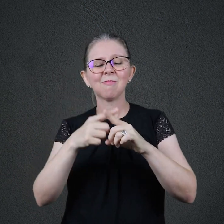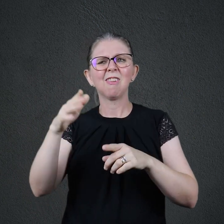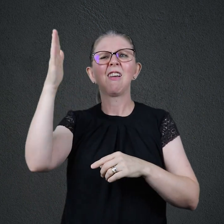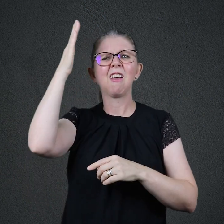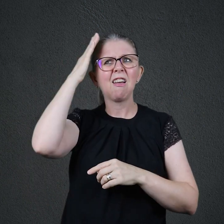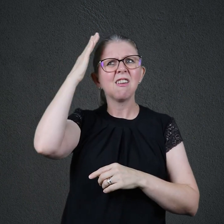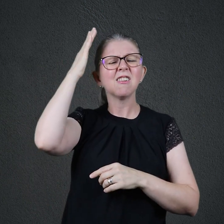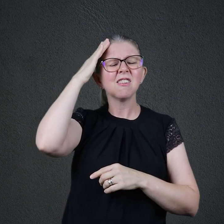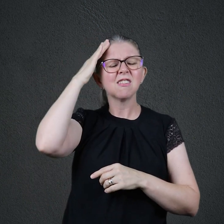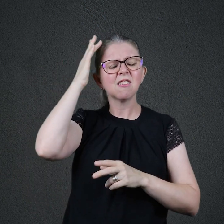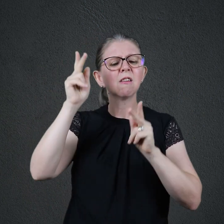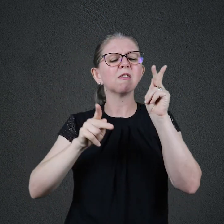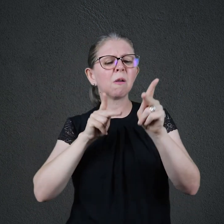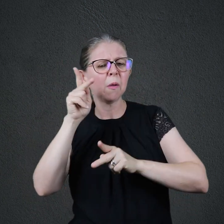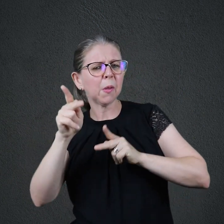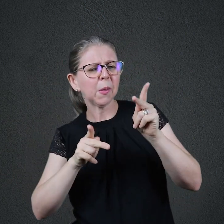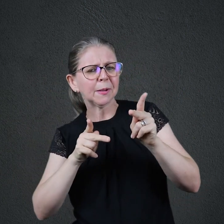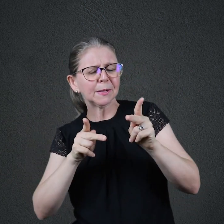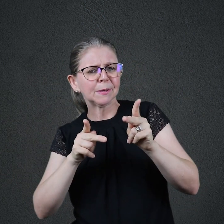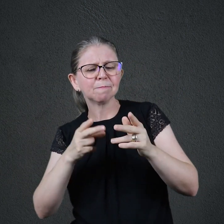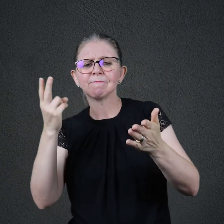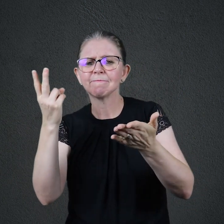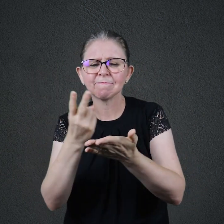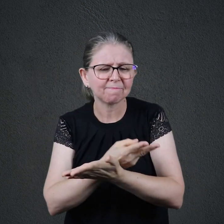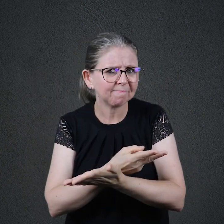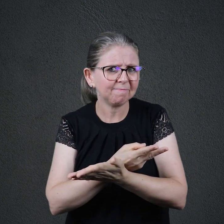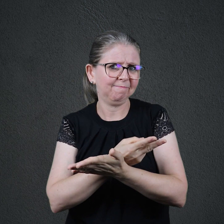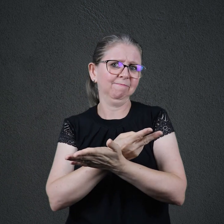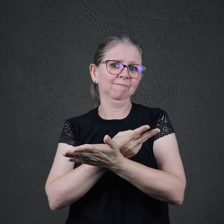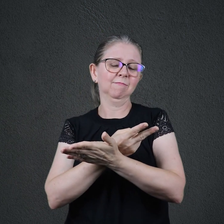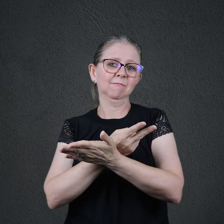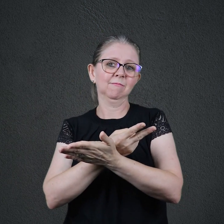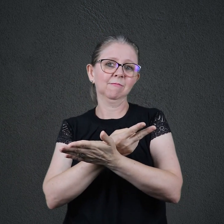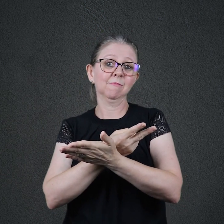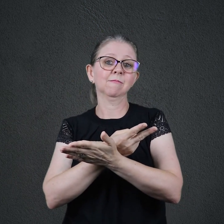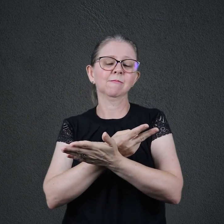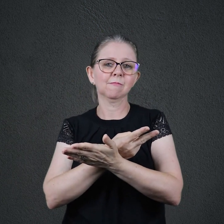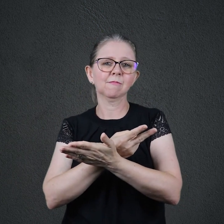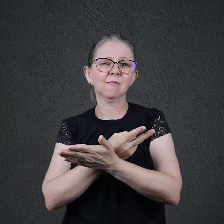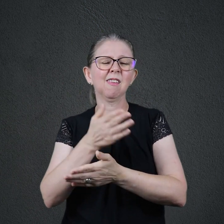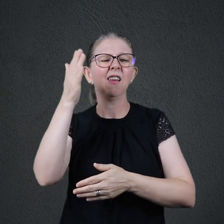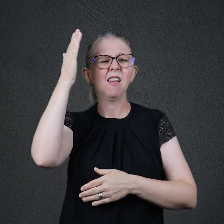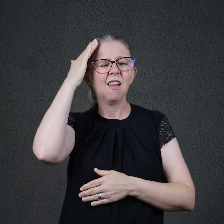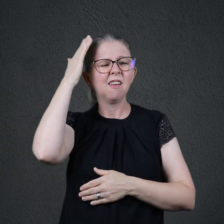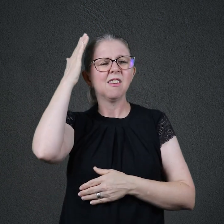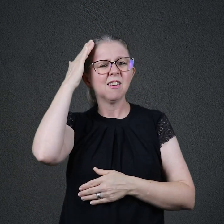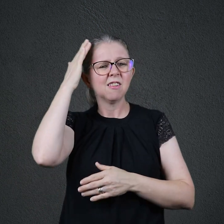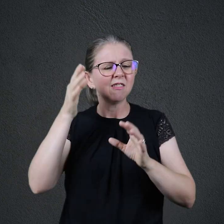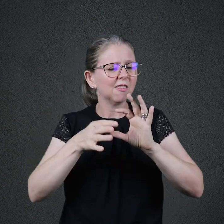Israel, humilhando-se diante de Deus. O cair em si do rei o livrou do juízo, predito há